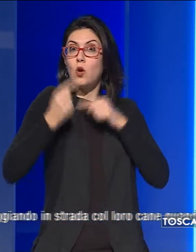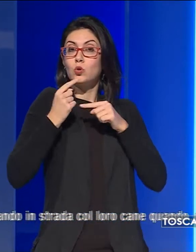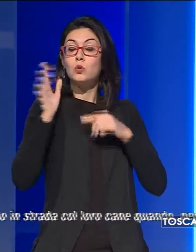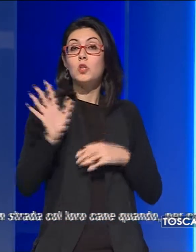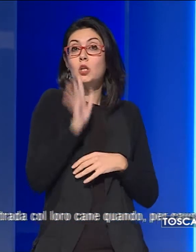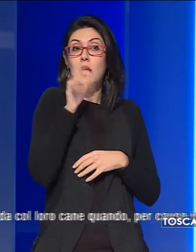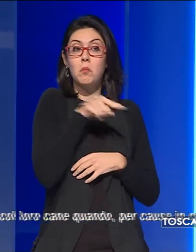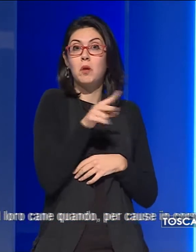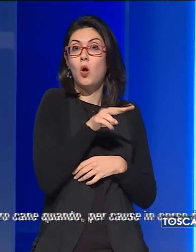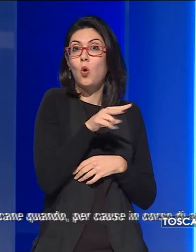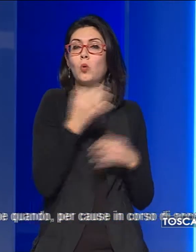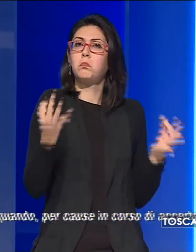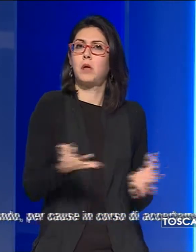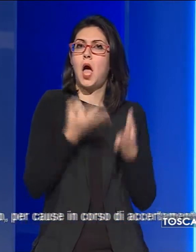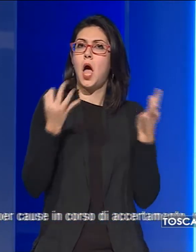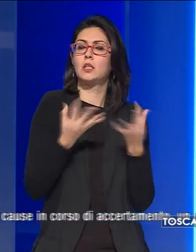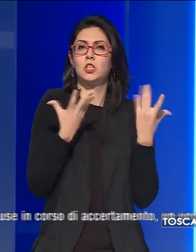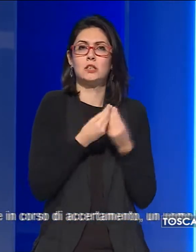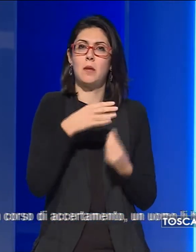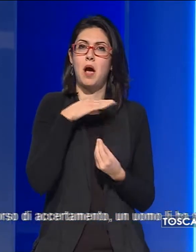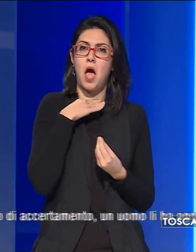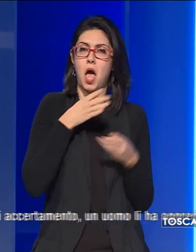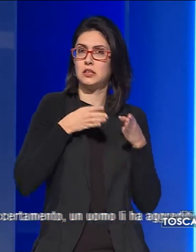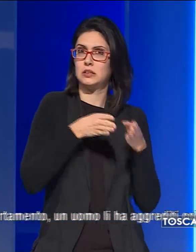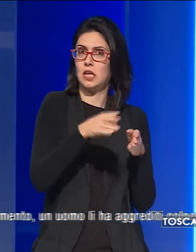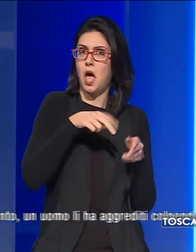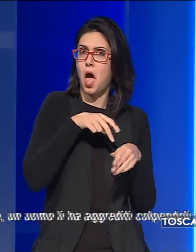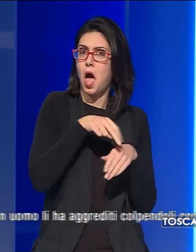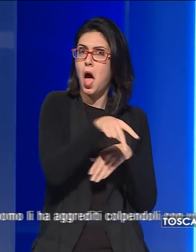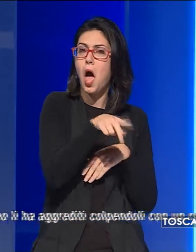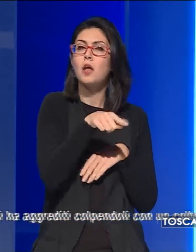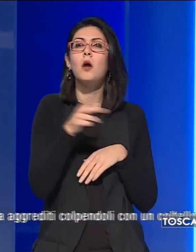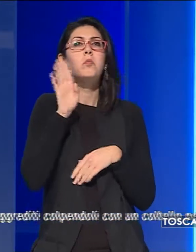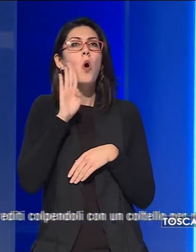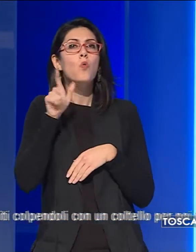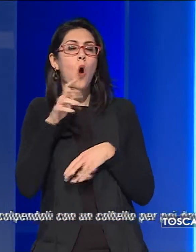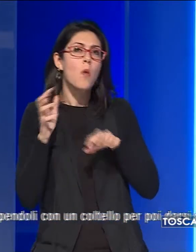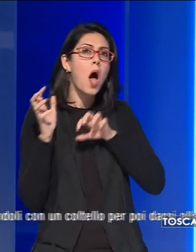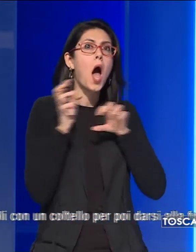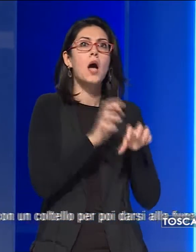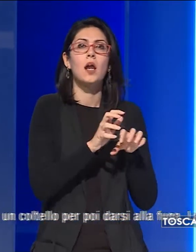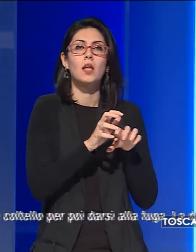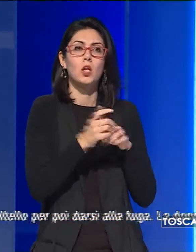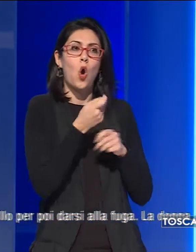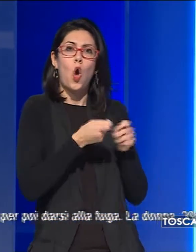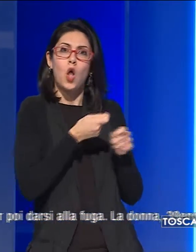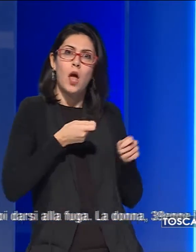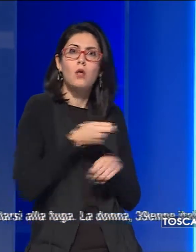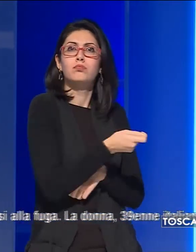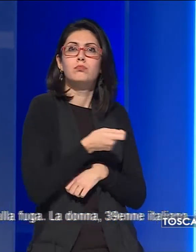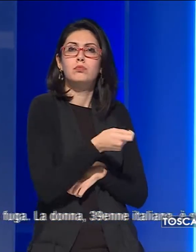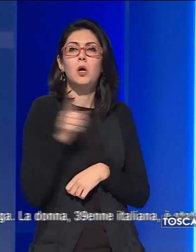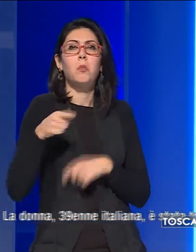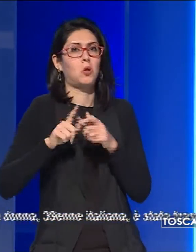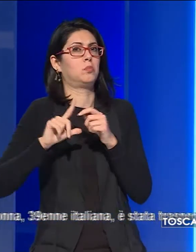stavano passeggiando in strada con il loro cane quando un uomo li ha aggrediti colpendoli con un coltello per poi